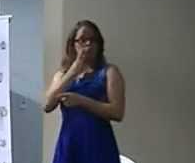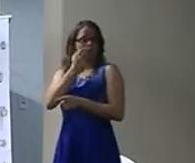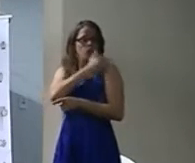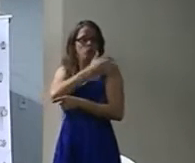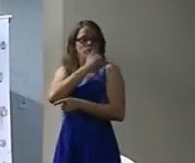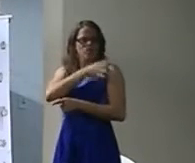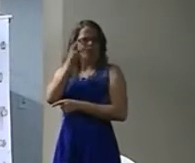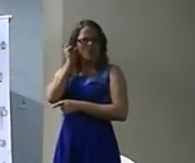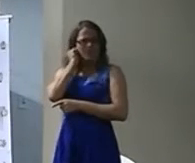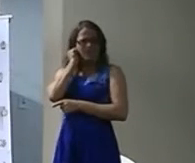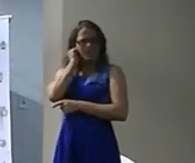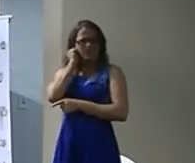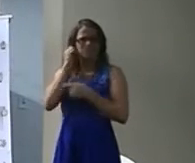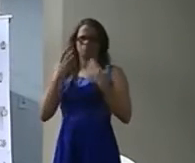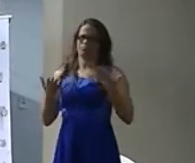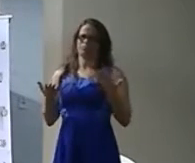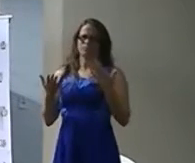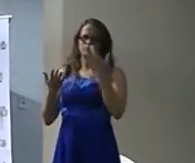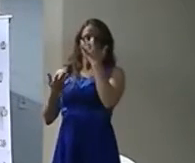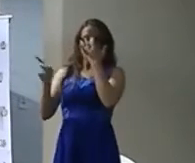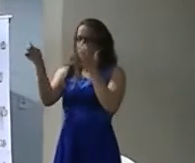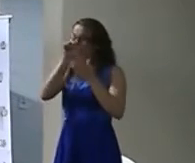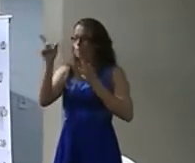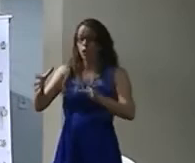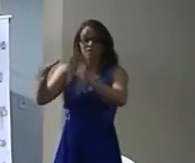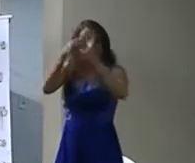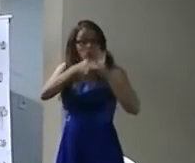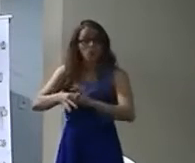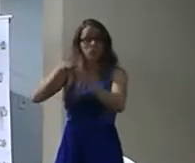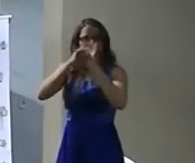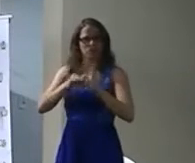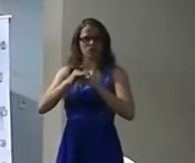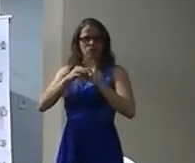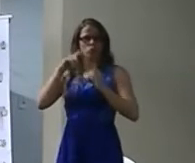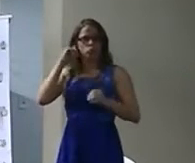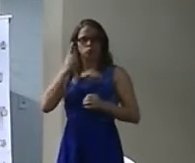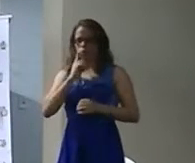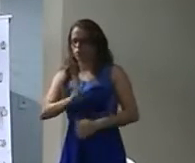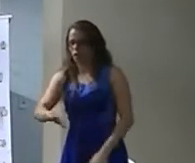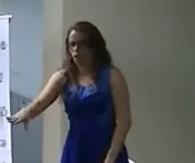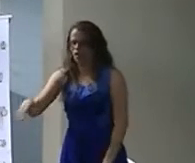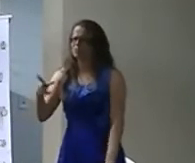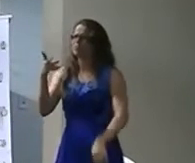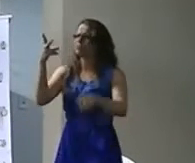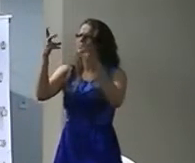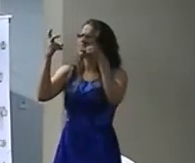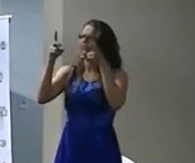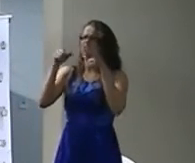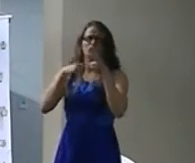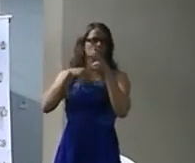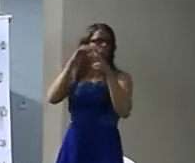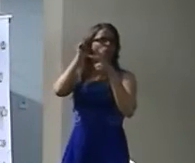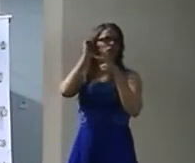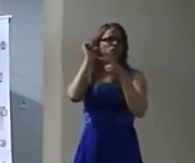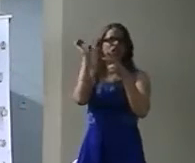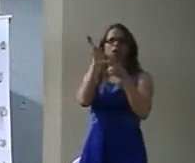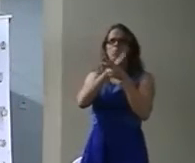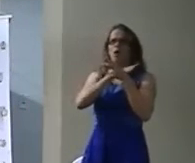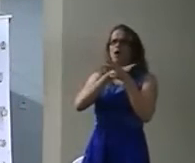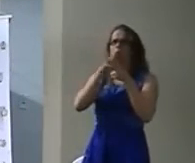E o que é está por trás Nesse sentido? O é você quer fazer Inflamar na cabeça Dessas crianças surdas? E o pior Tem muito ouvinte Batendo